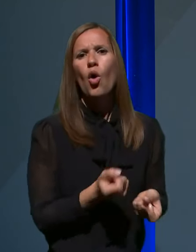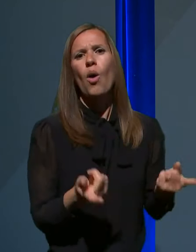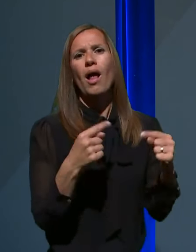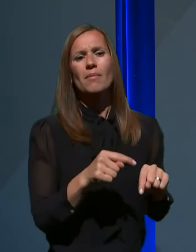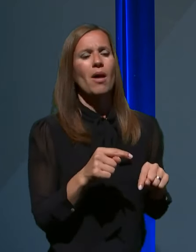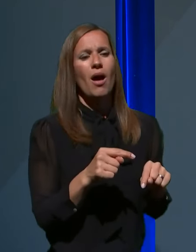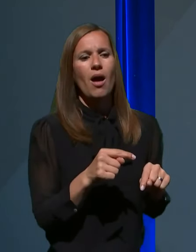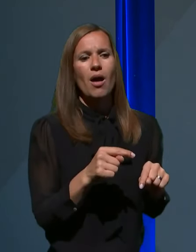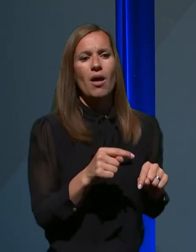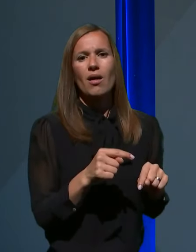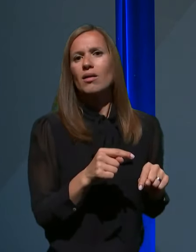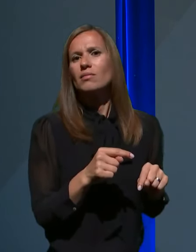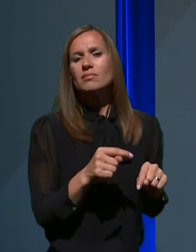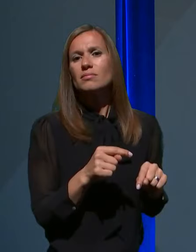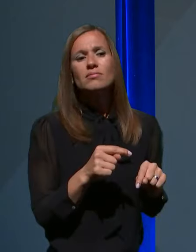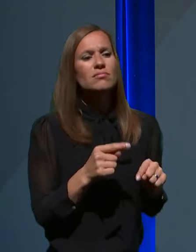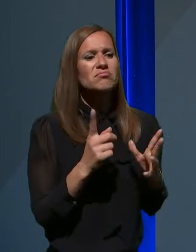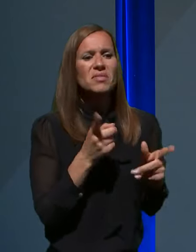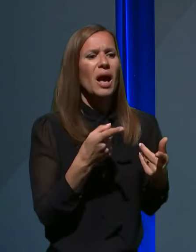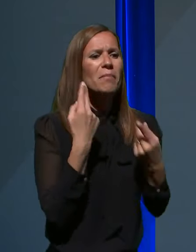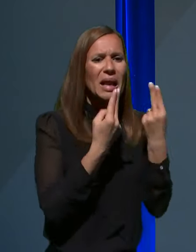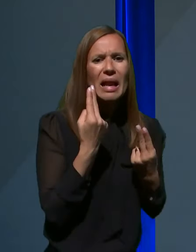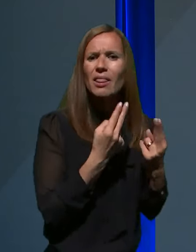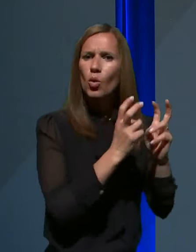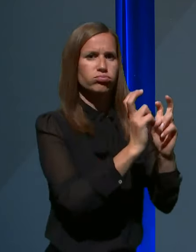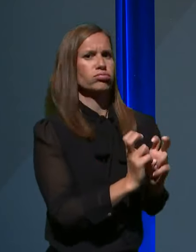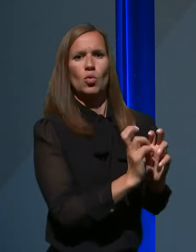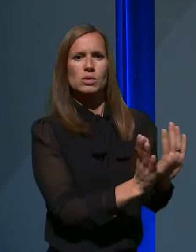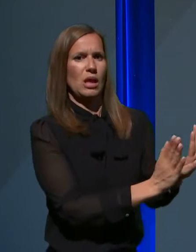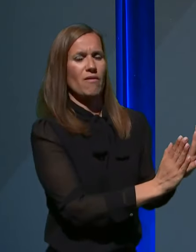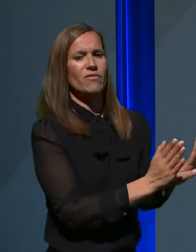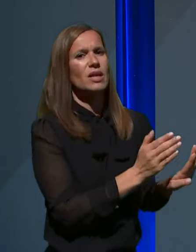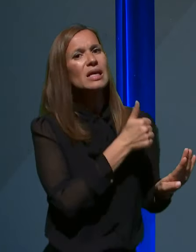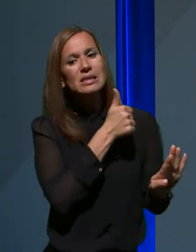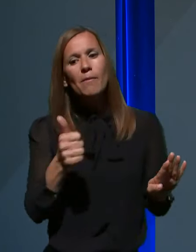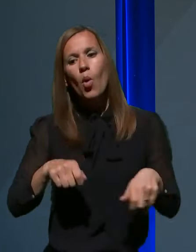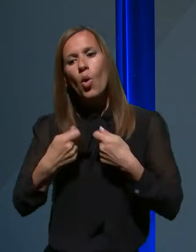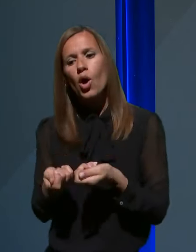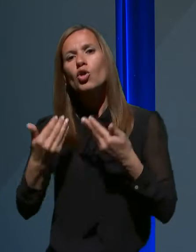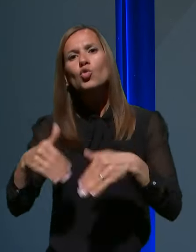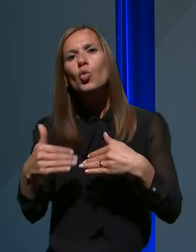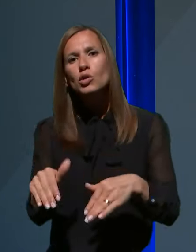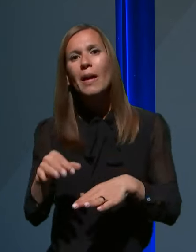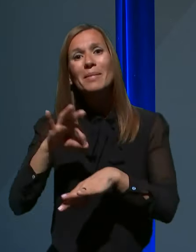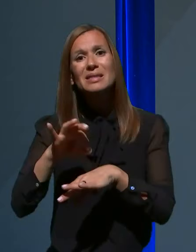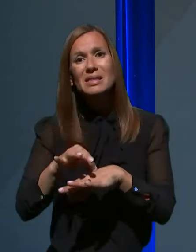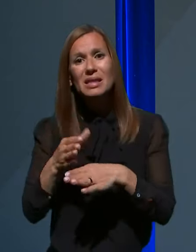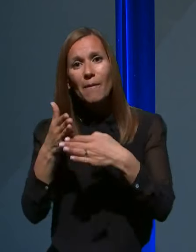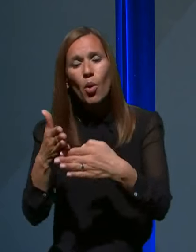na samodelovanje v smislu zagotavljanja nujne medicinske pomoči pa obravnave